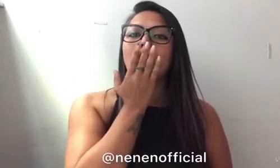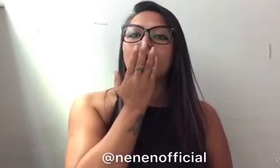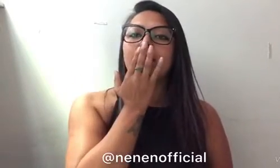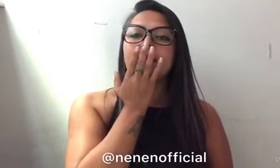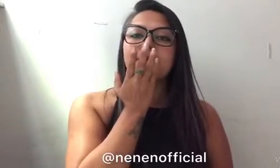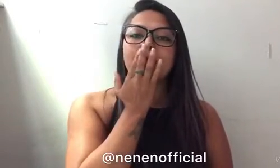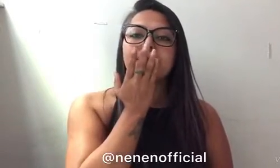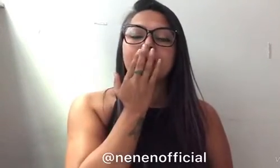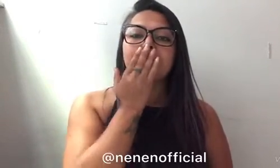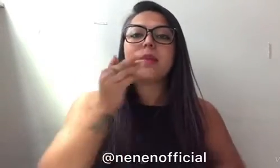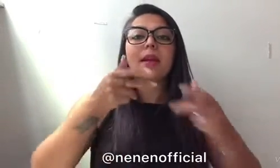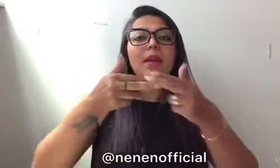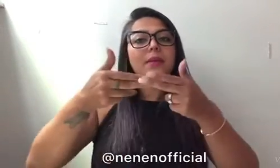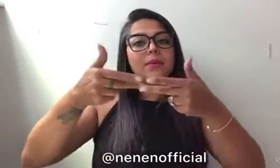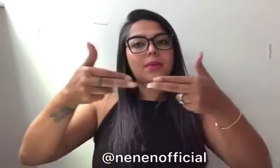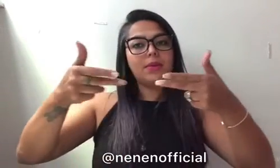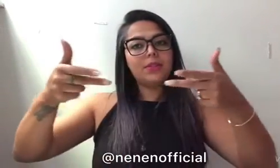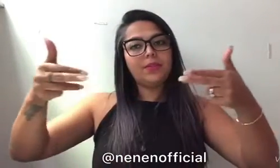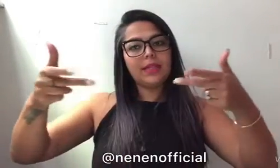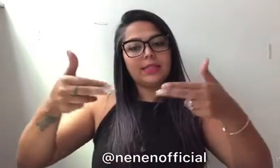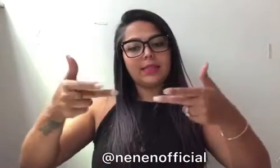Cores. Cores diversas.